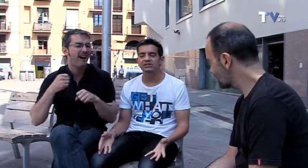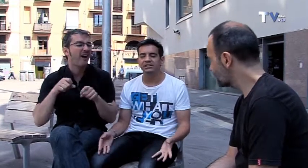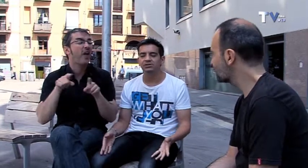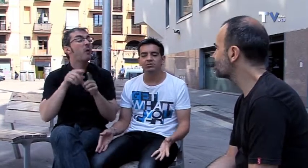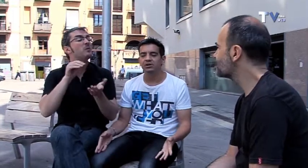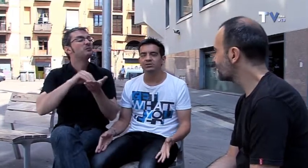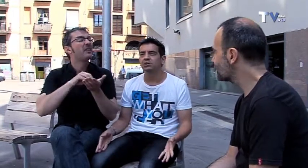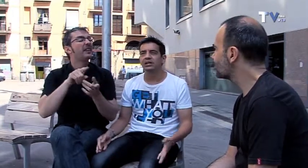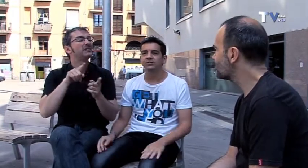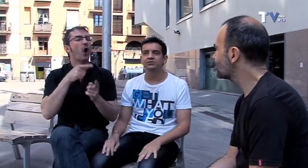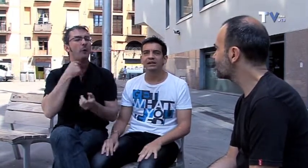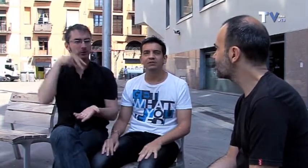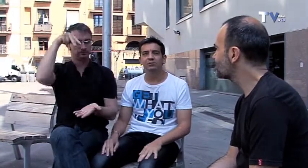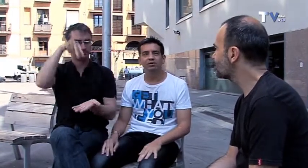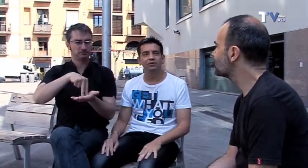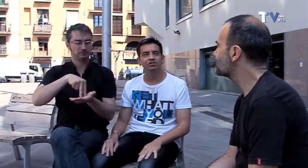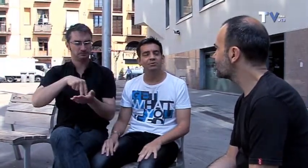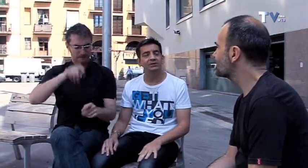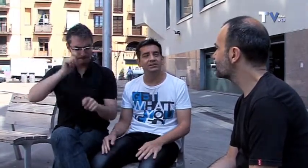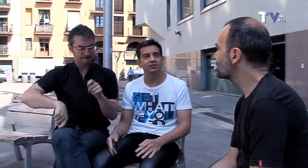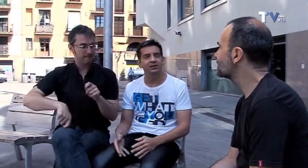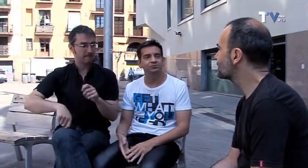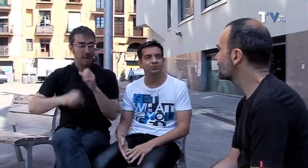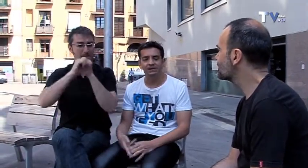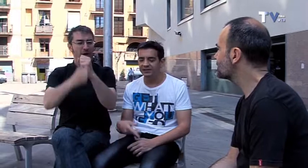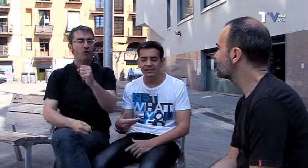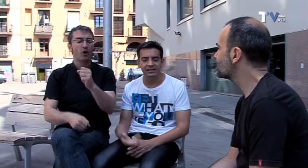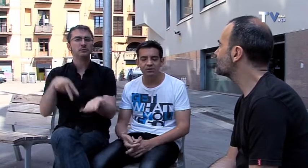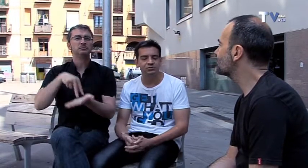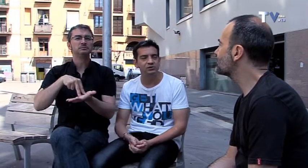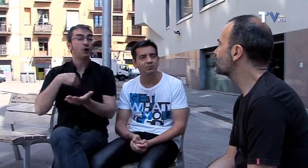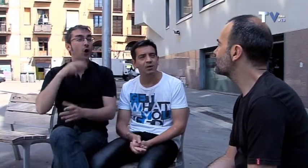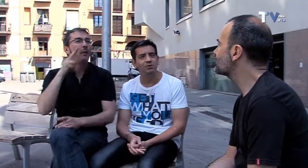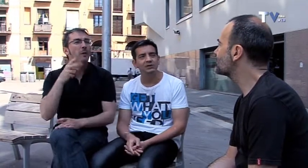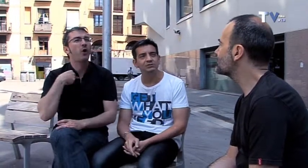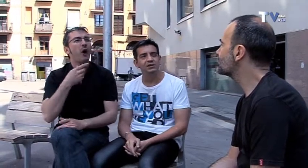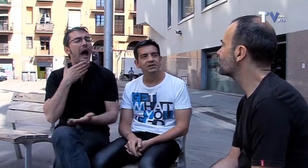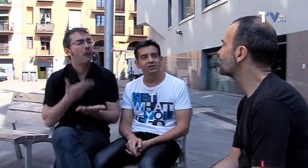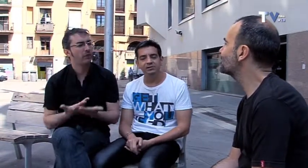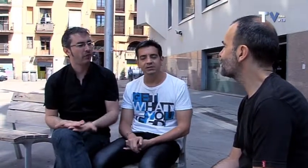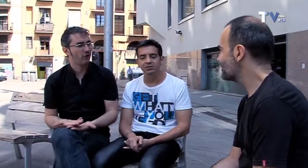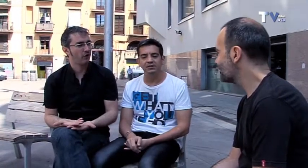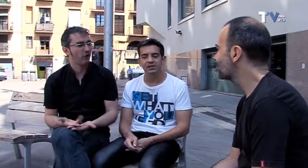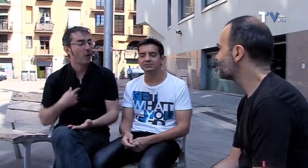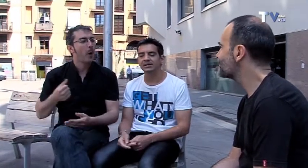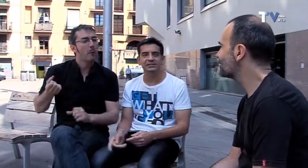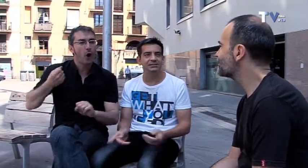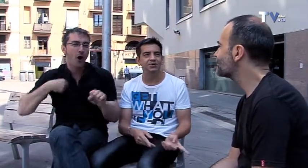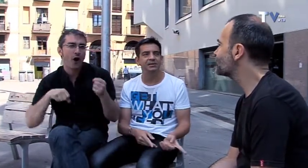pues no me convencen los cómicos que están todo el rato quietos, tras un micro de pie, sin apenas moverse. Creo que al final